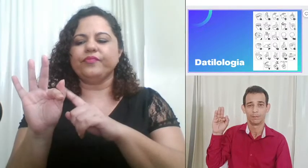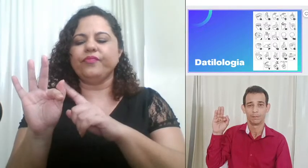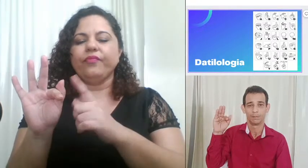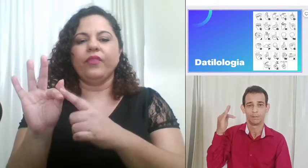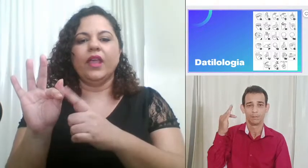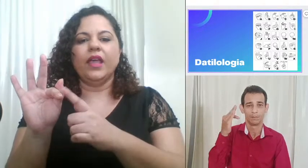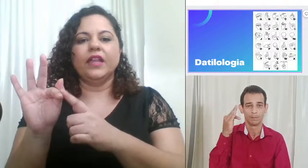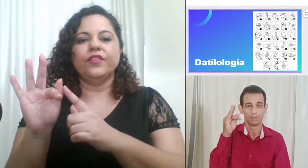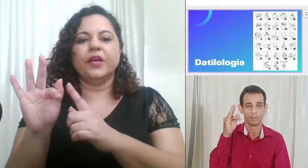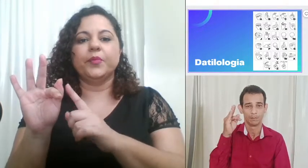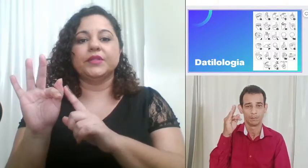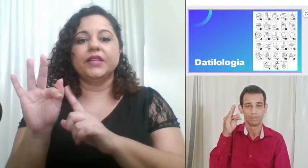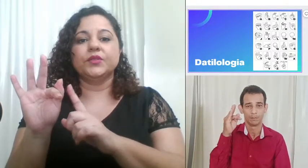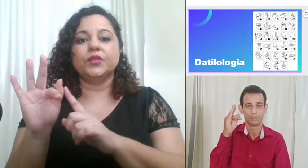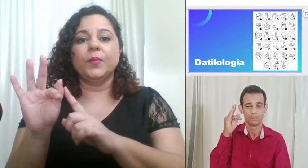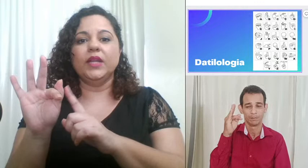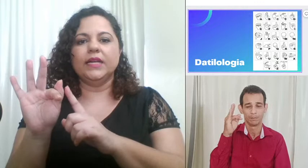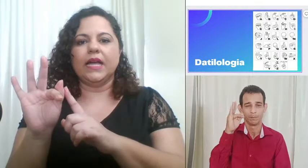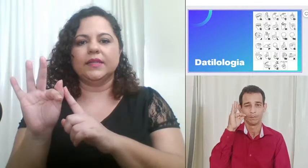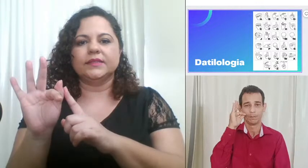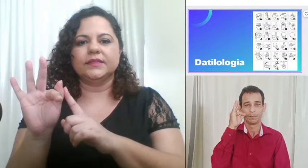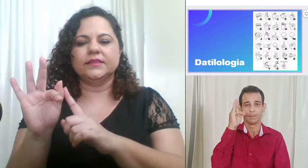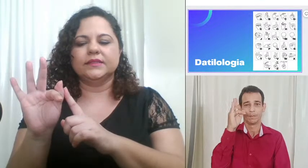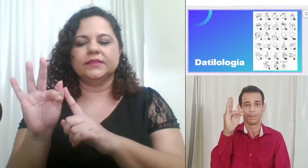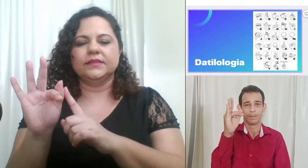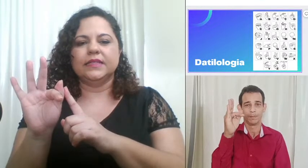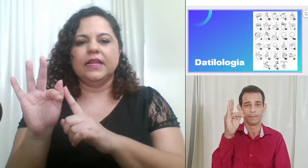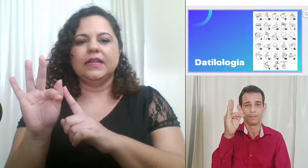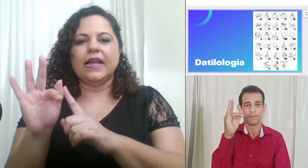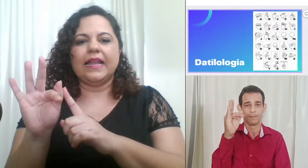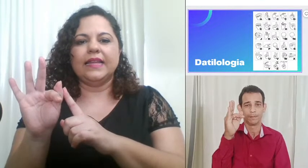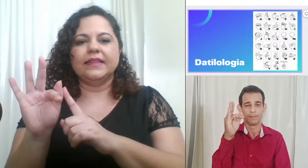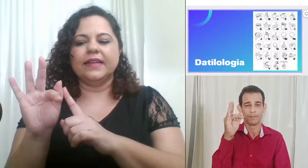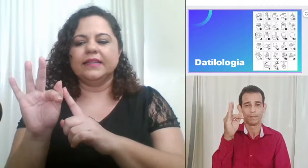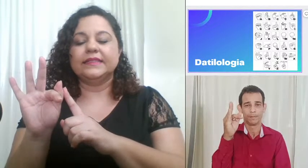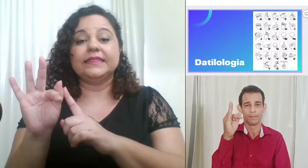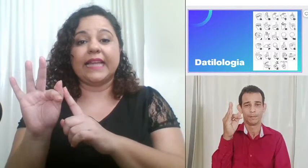ele fica por dentro do polegar a letra T